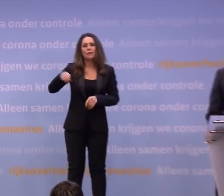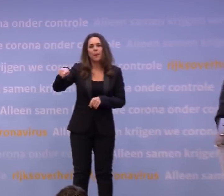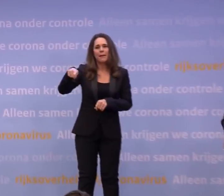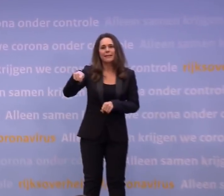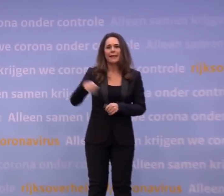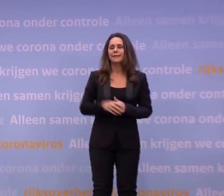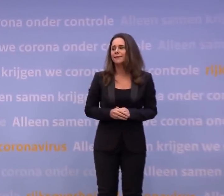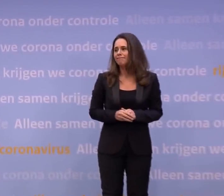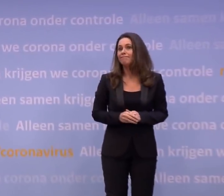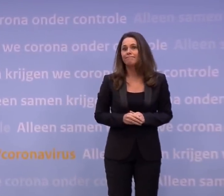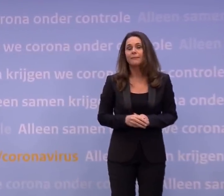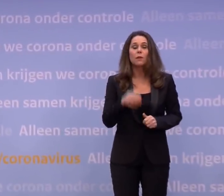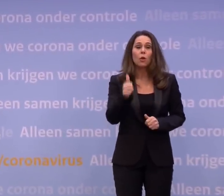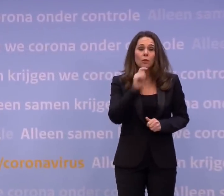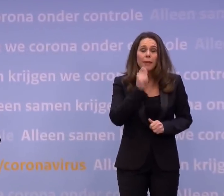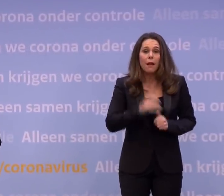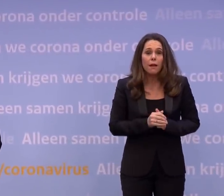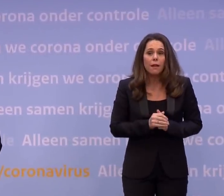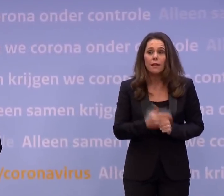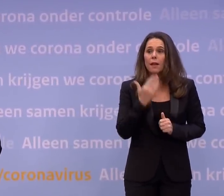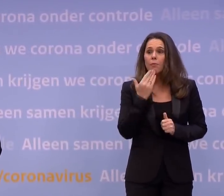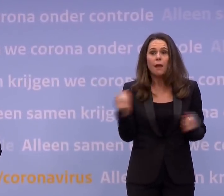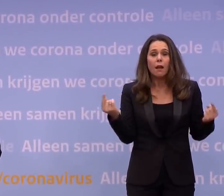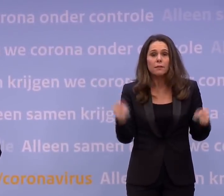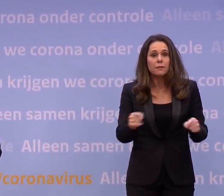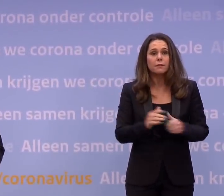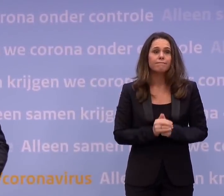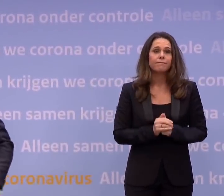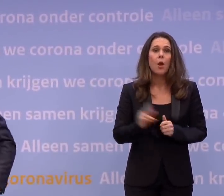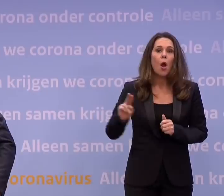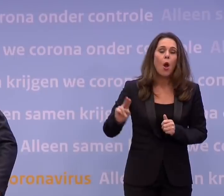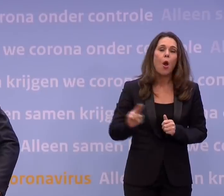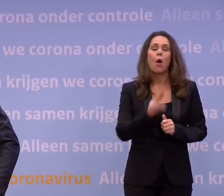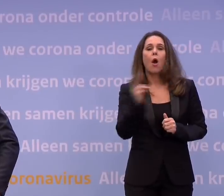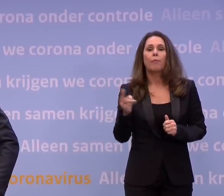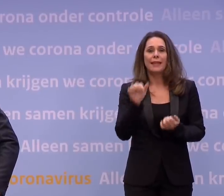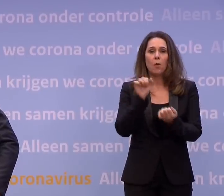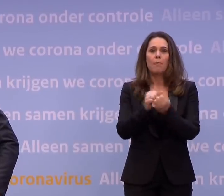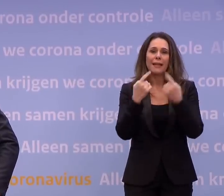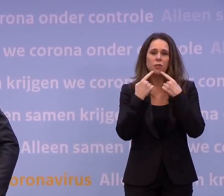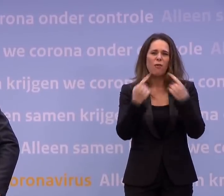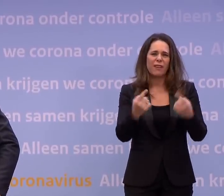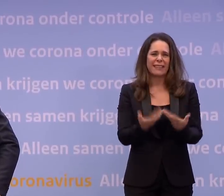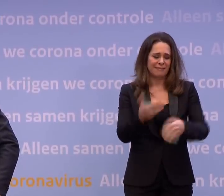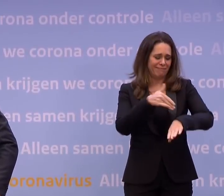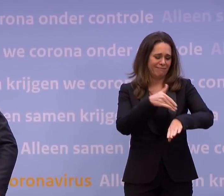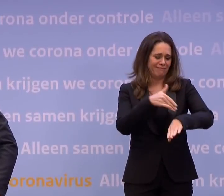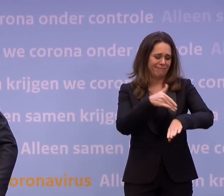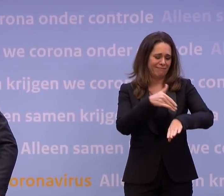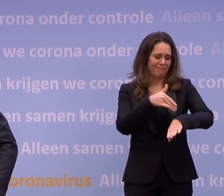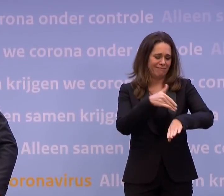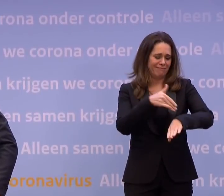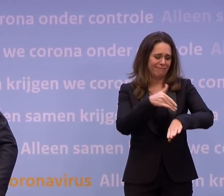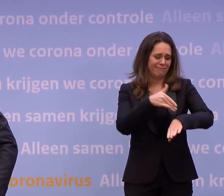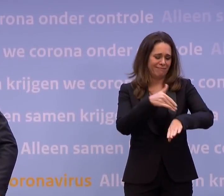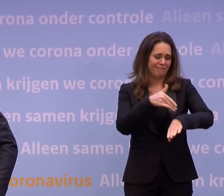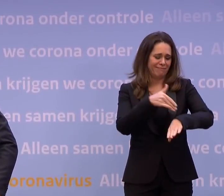Goedemiddag en dank dat u hier bent op een nieuwe persconferentie op een wat ongebruikelijk tijdstip. Minister